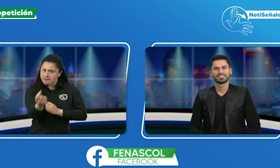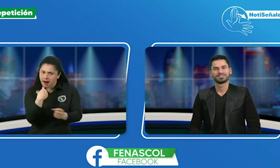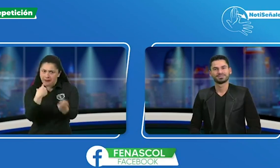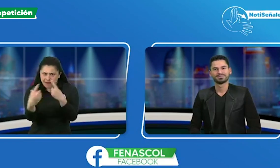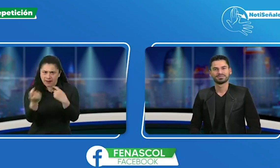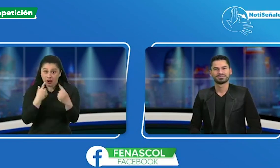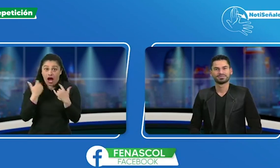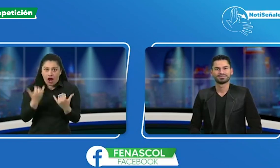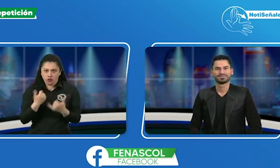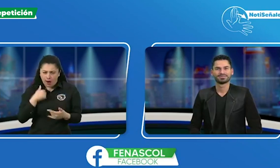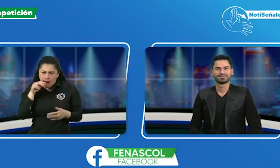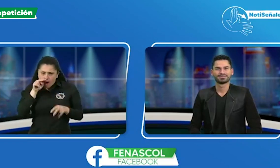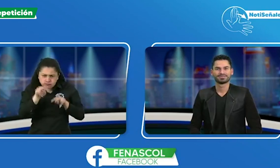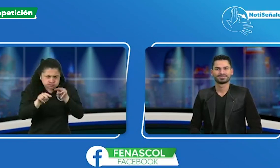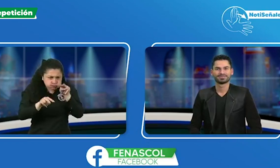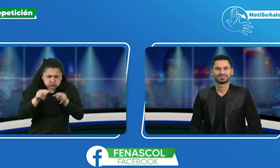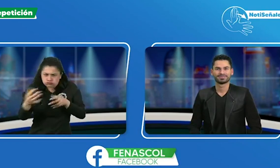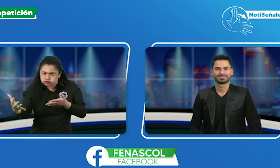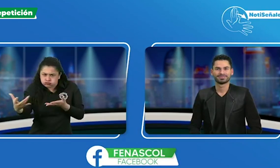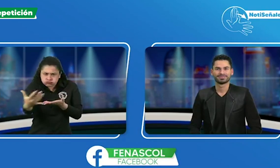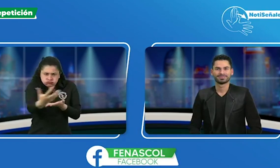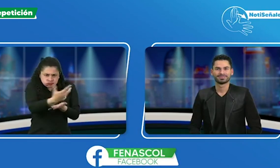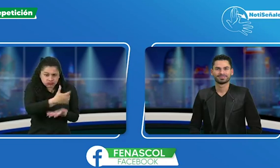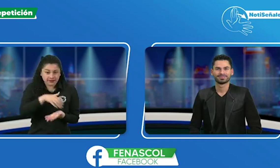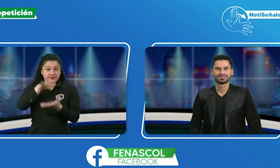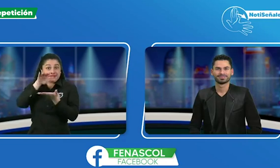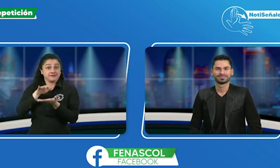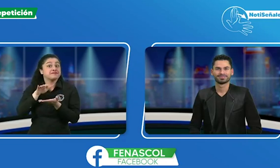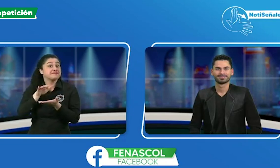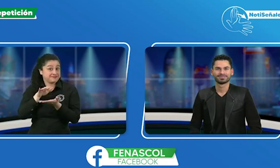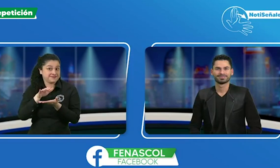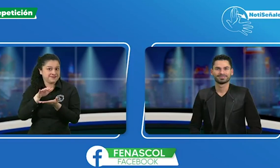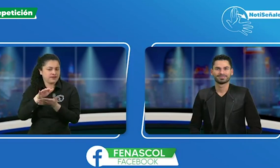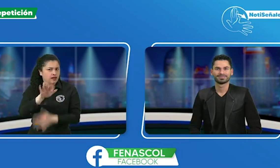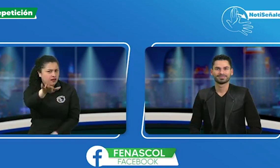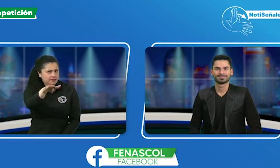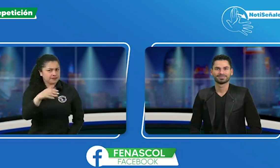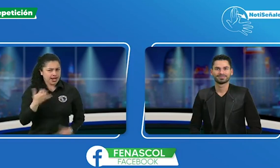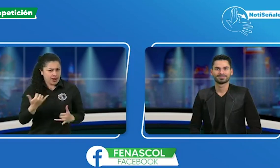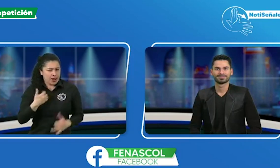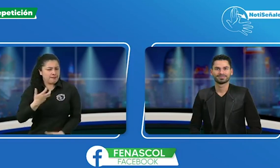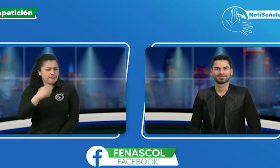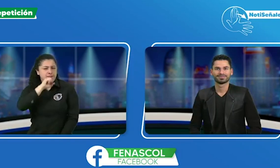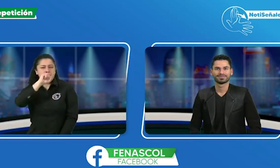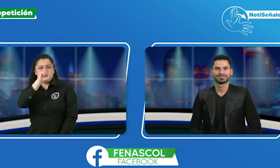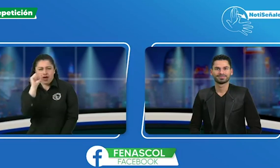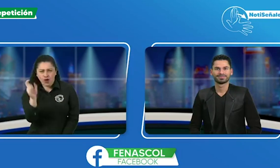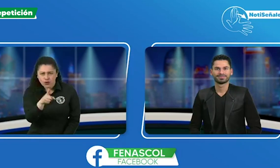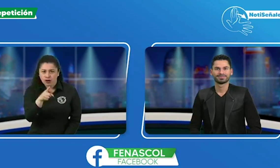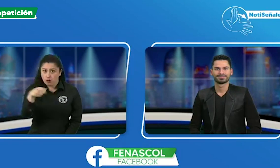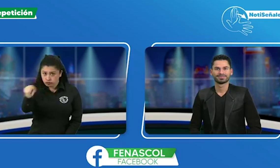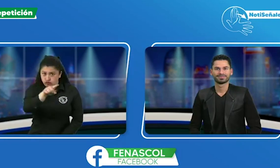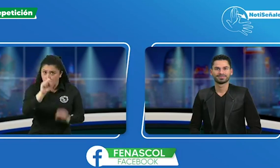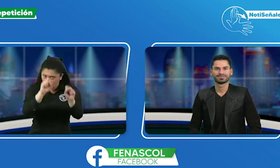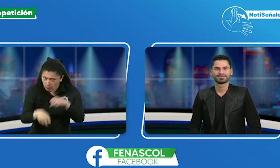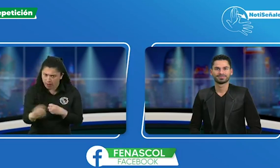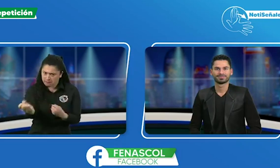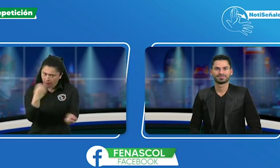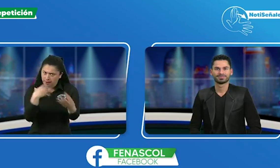sobre diferentes inquietudes que surgen en relación al noticiero emitido anteriormente y tener la oportunidad de leer su